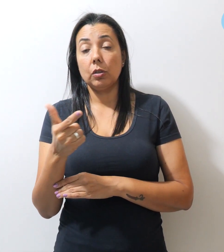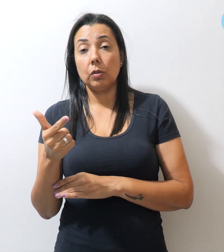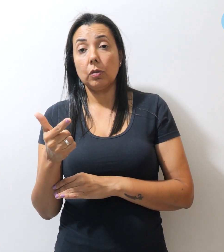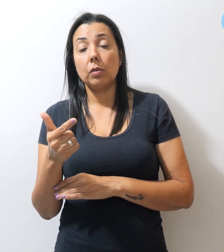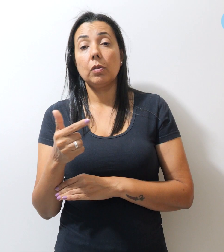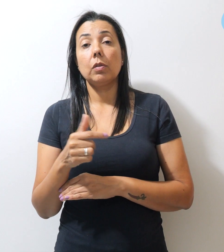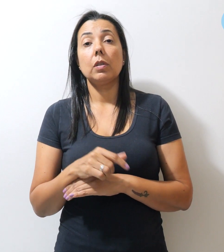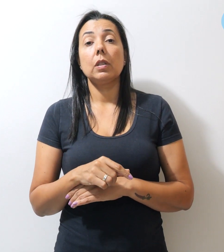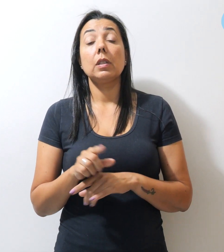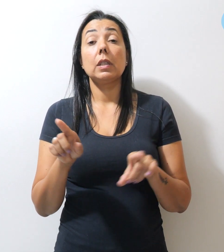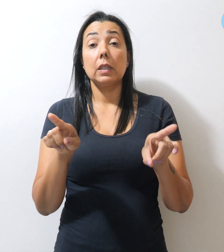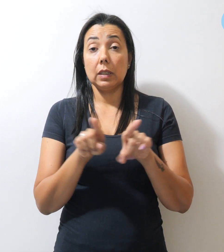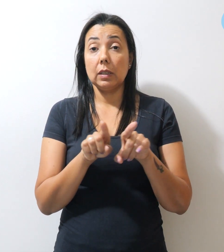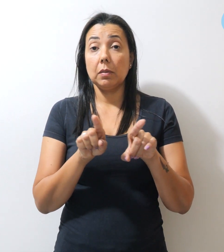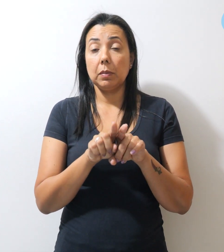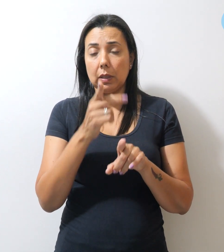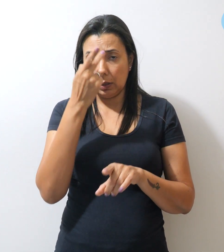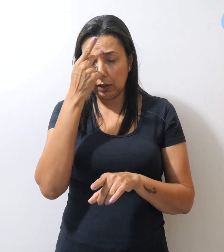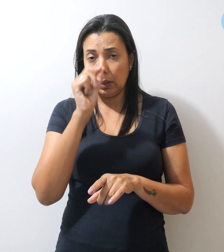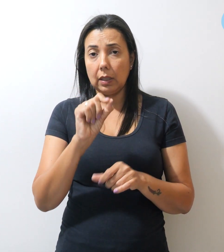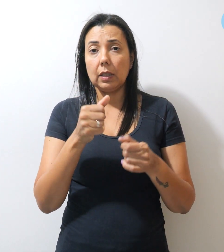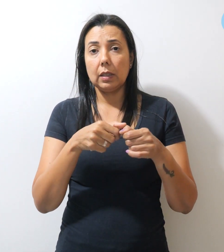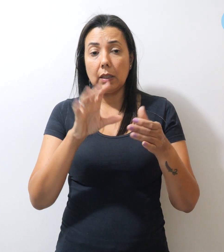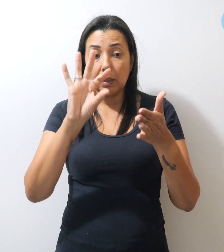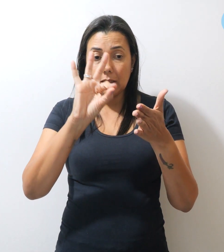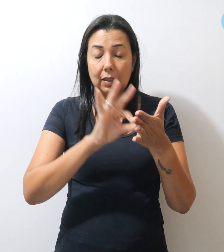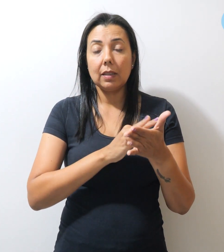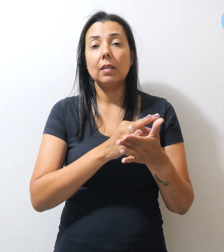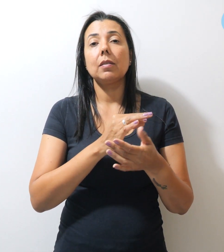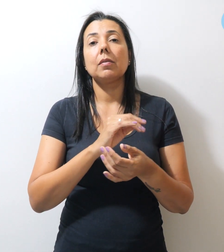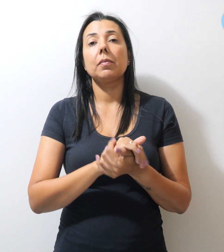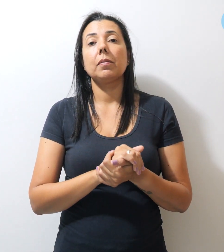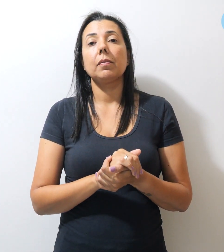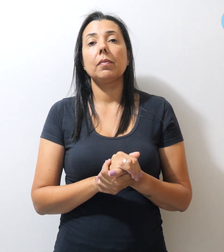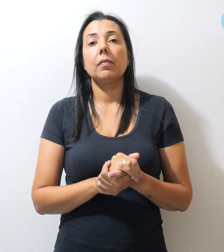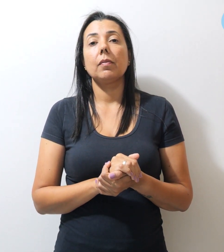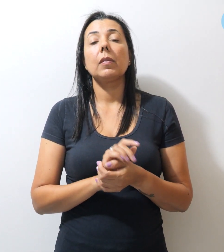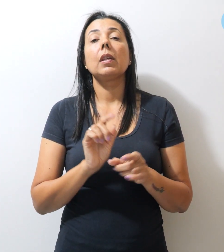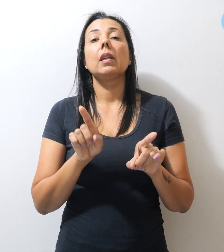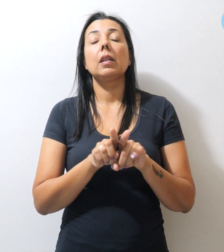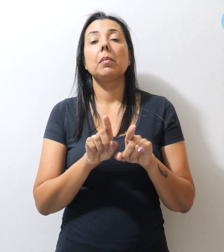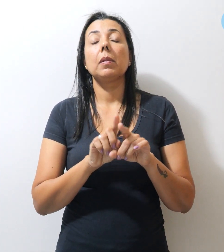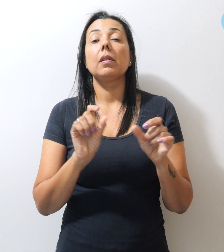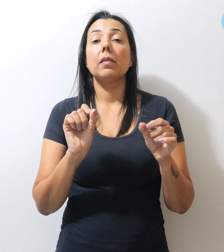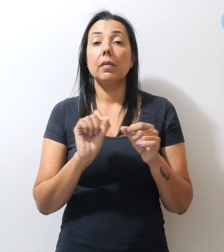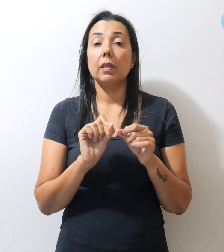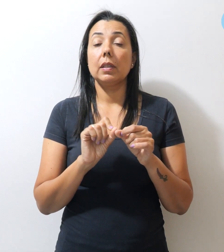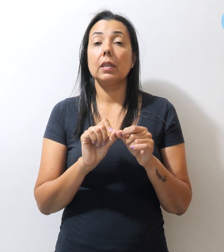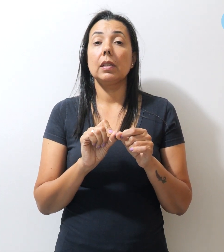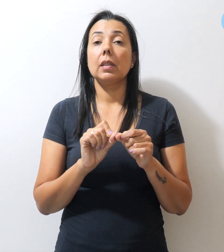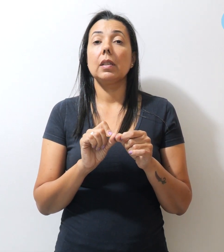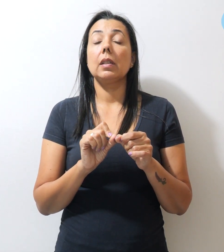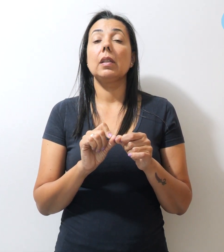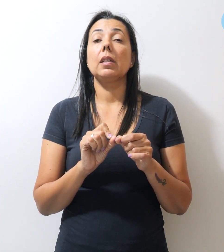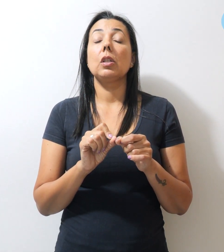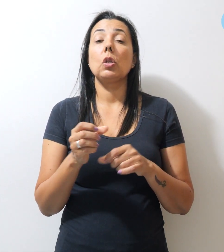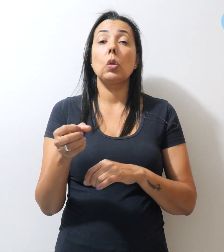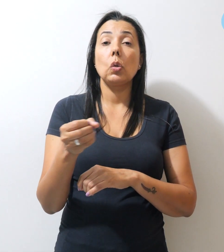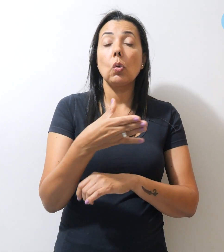inclusive de quem está no cadastro de reserva, e providenciar a realização de outro